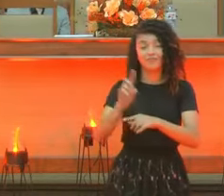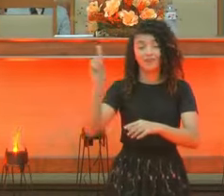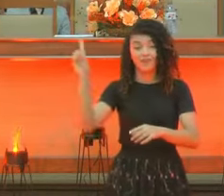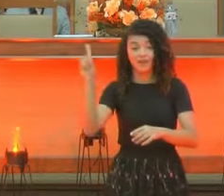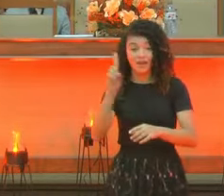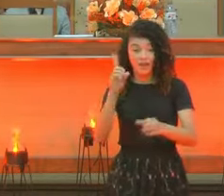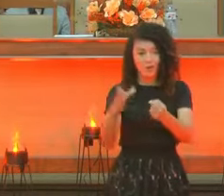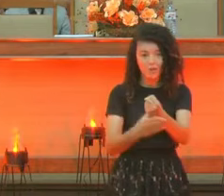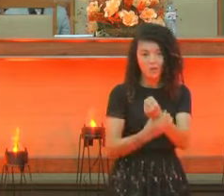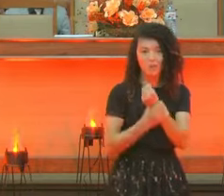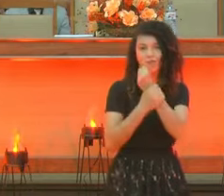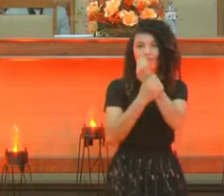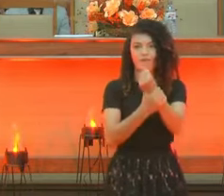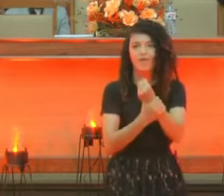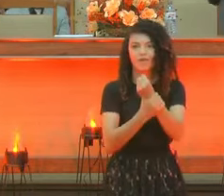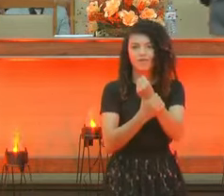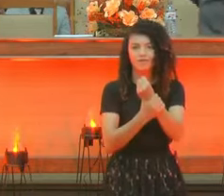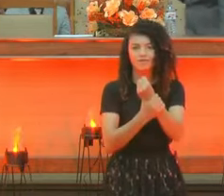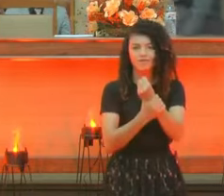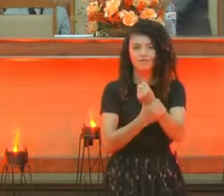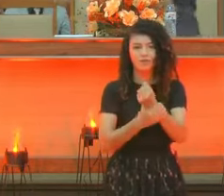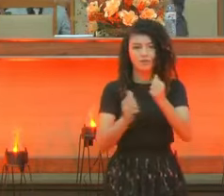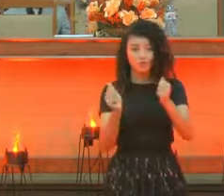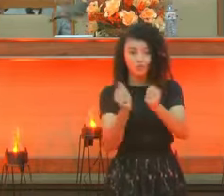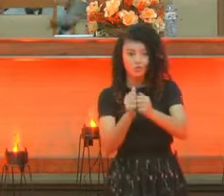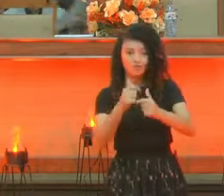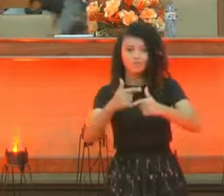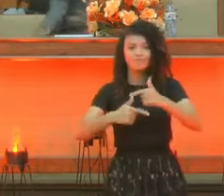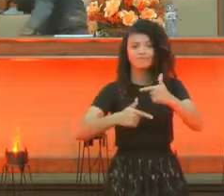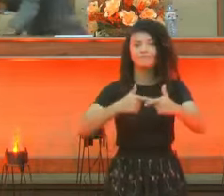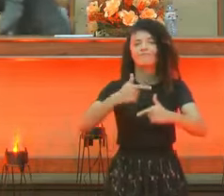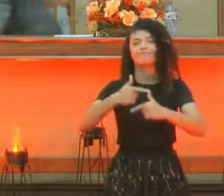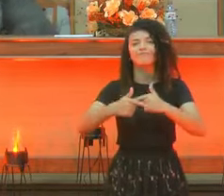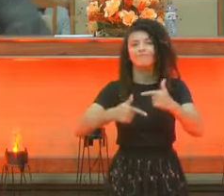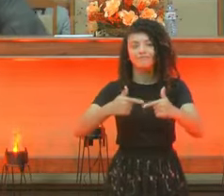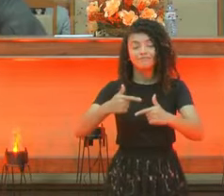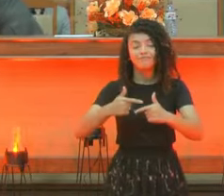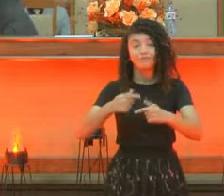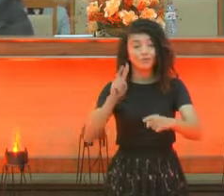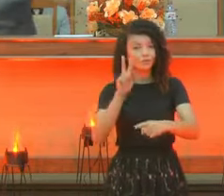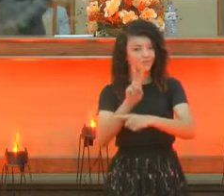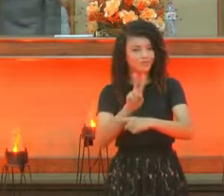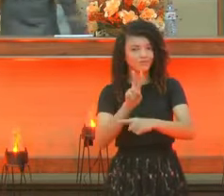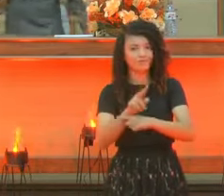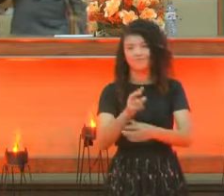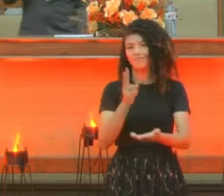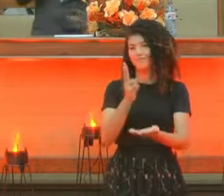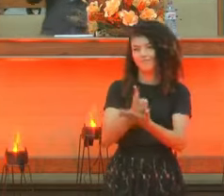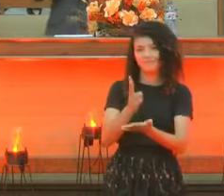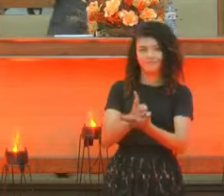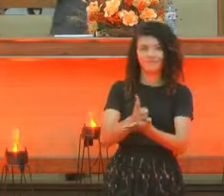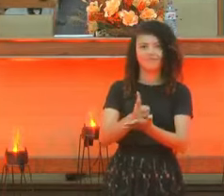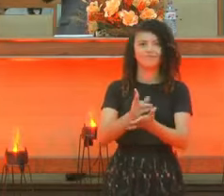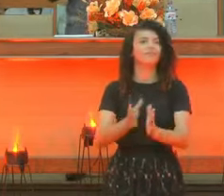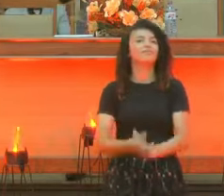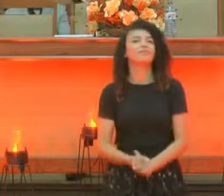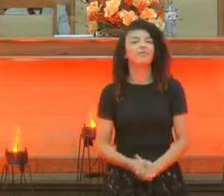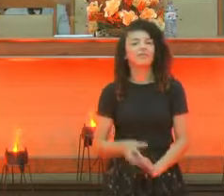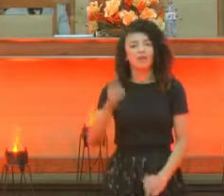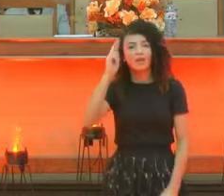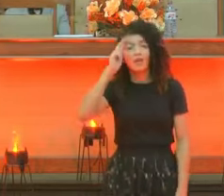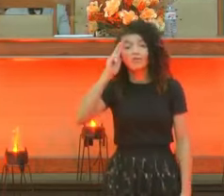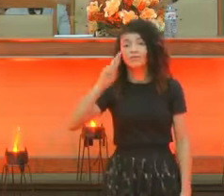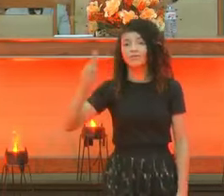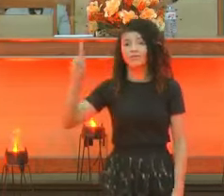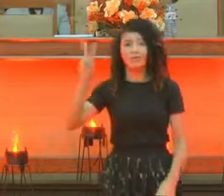tosquenejar. Eis que não tosquenejará e nem guardará. Dormirá o guarda de Israel. O Senhor é